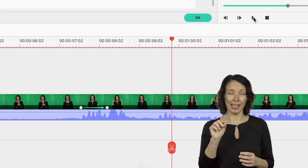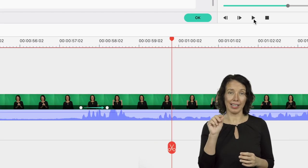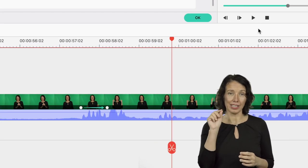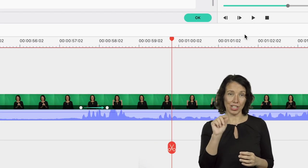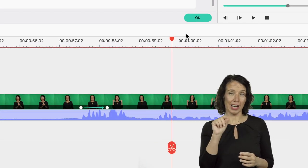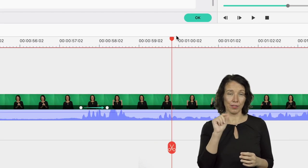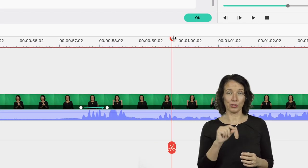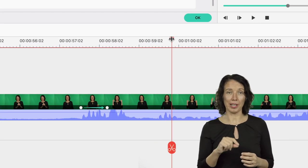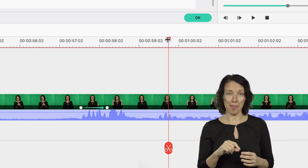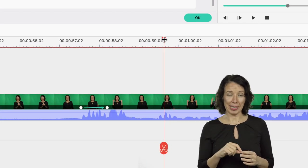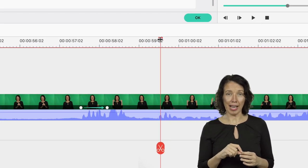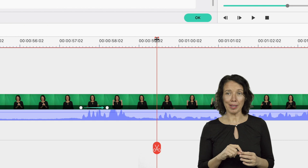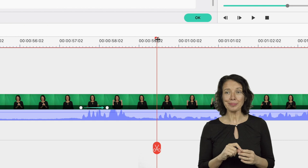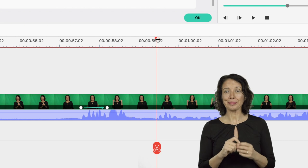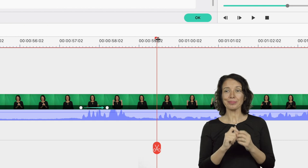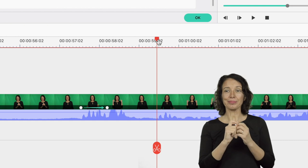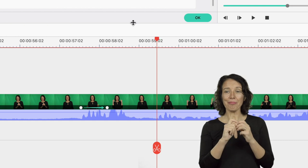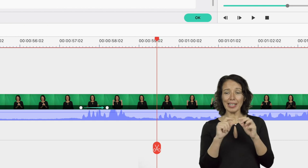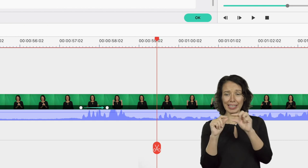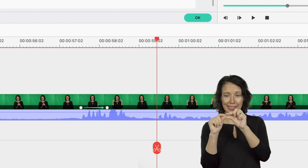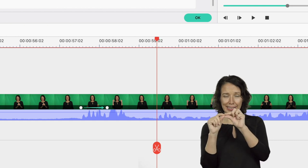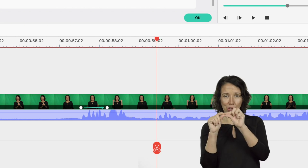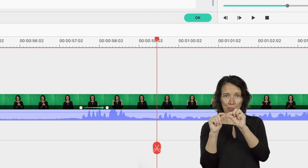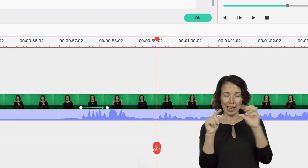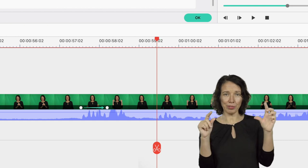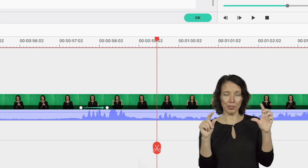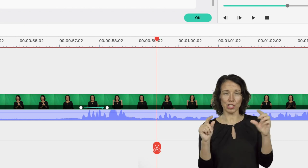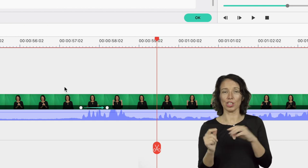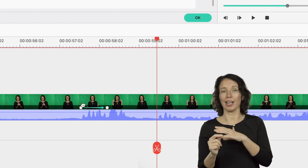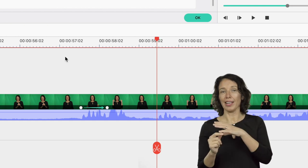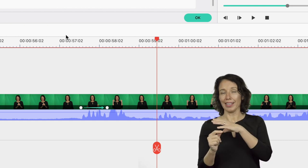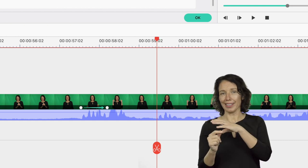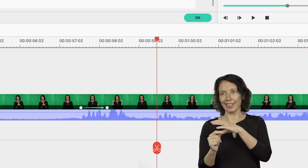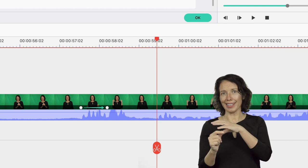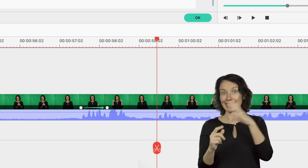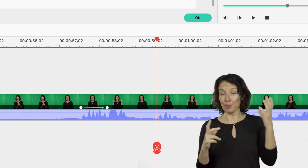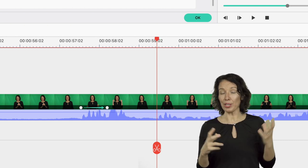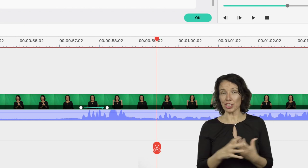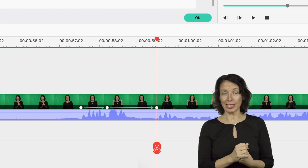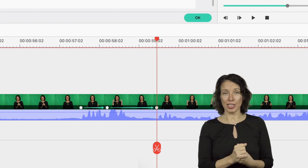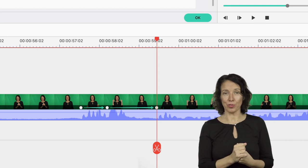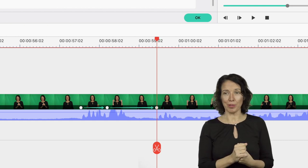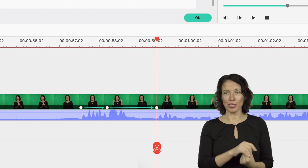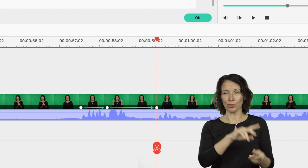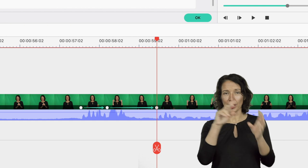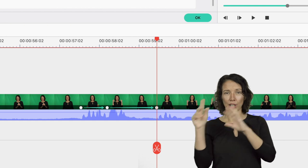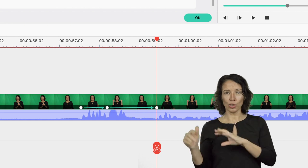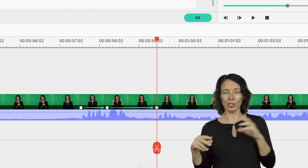già il fotogramma chiave e ti compare una freccina che simboleggia la trasformazione. Torna